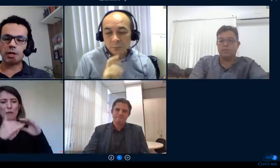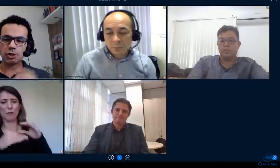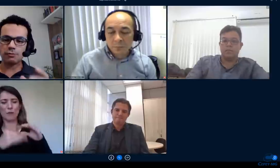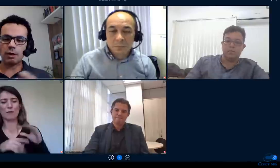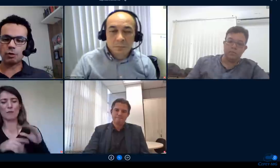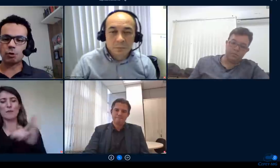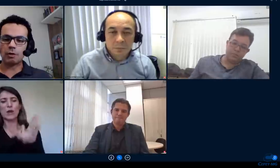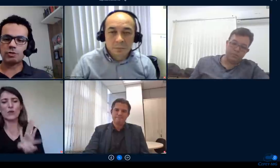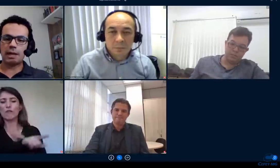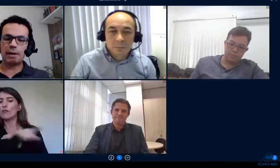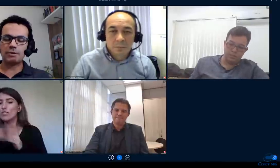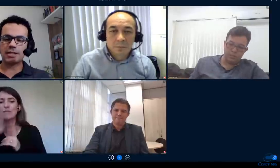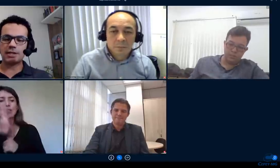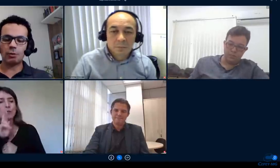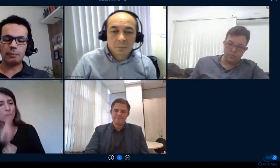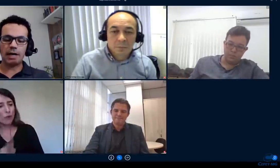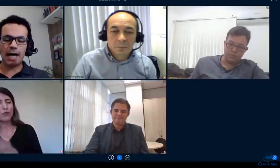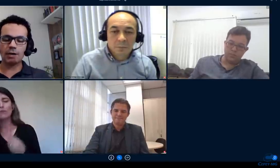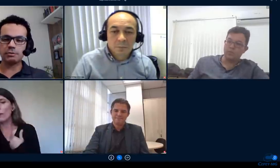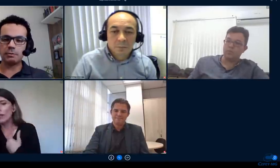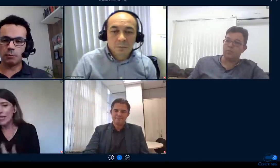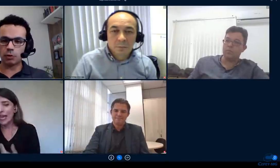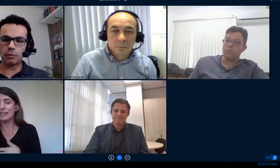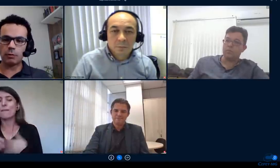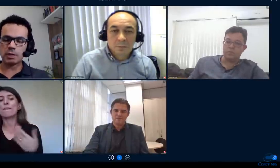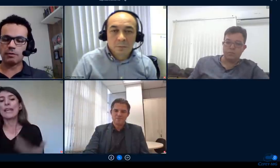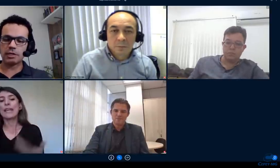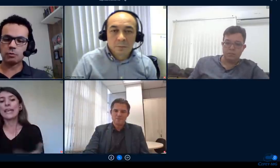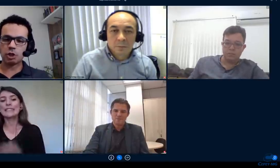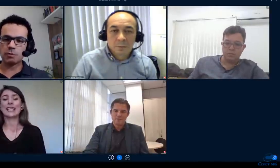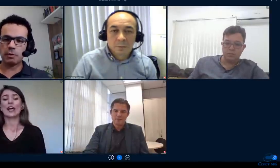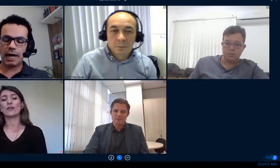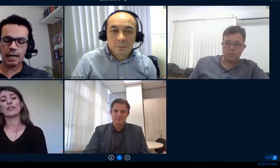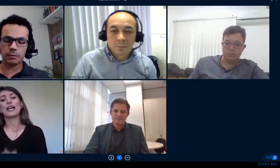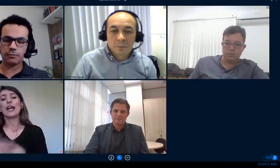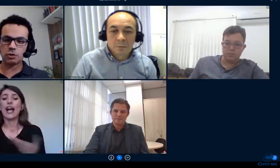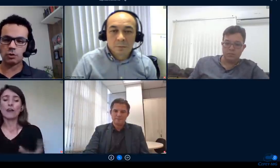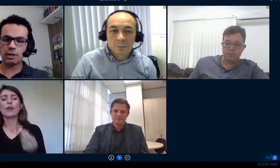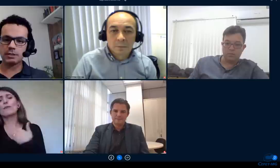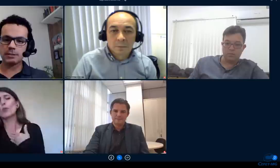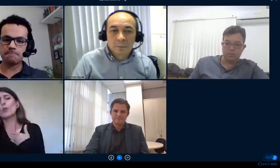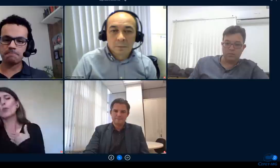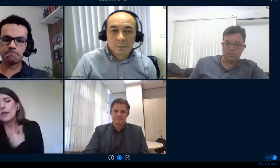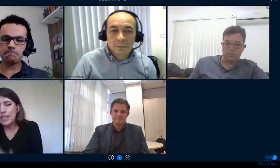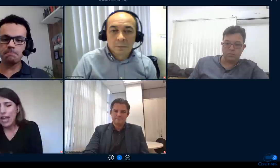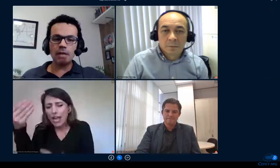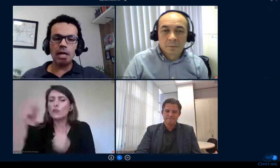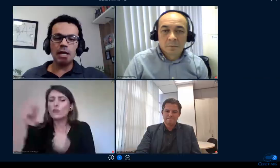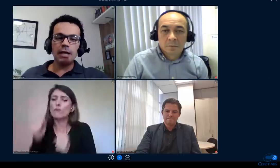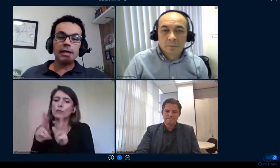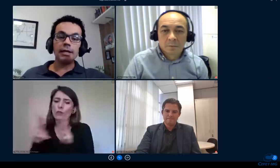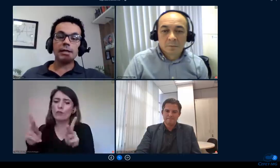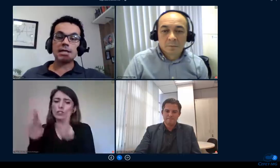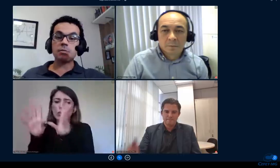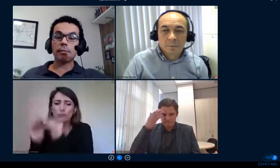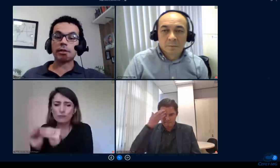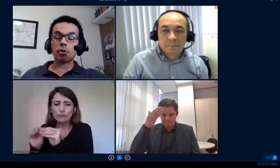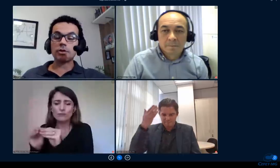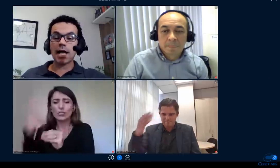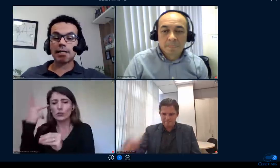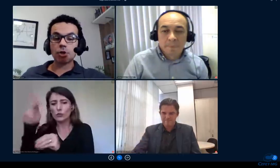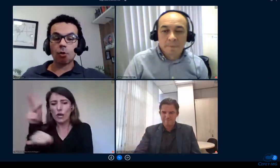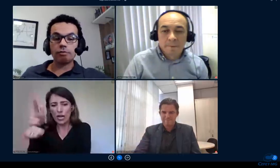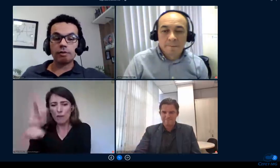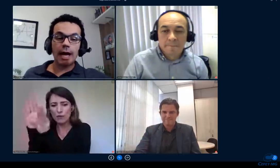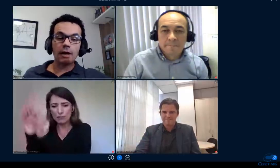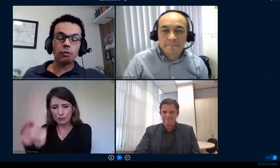áudio que a gente vai continuar os trabalhos aqui no webinário mais uma vez muitíssimo obrigado professores e nesse momento